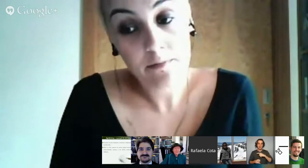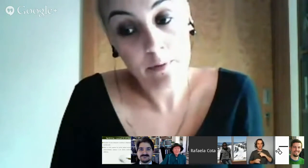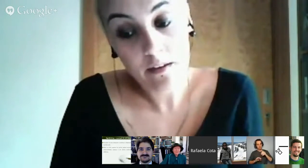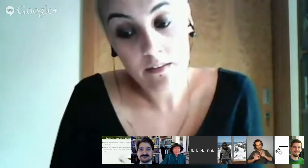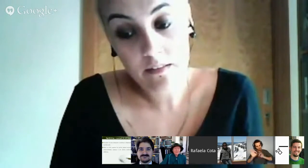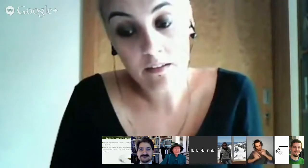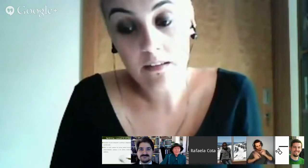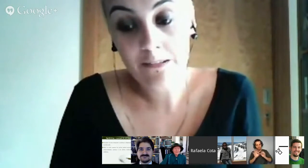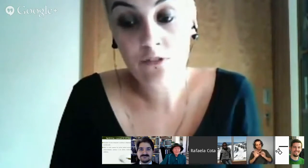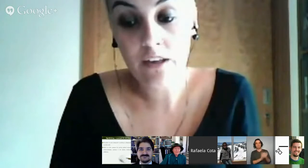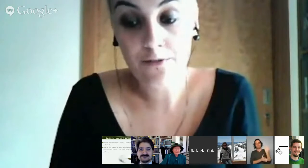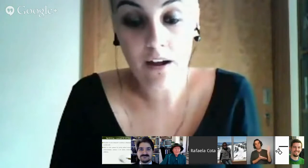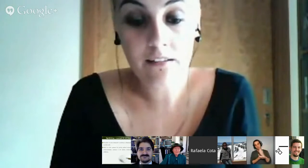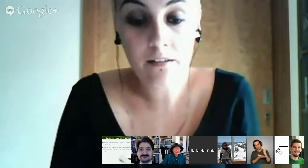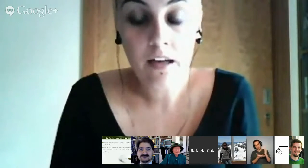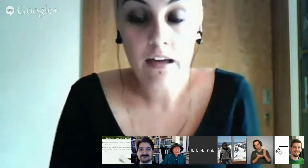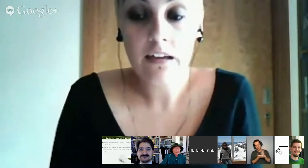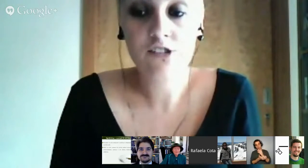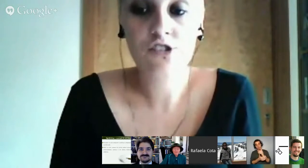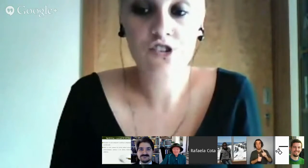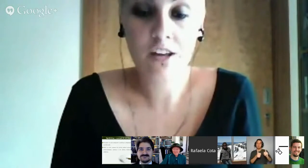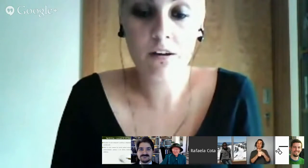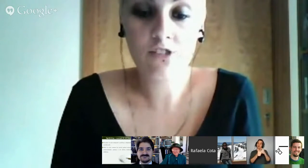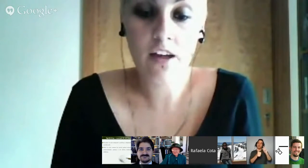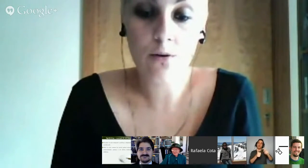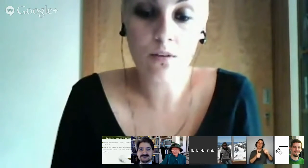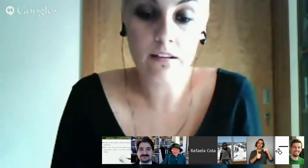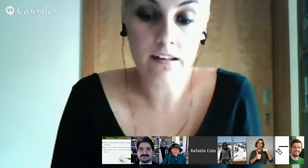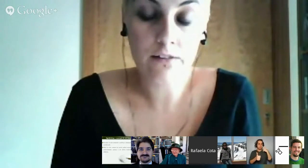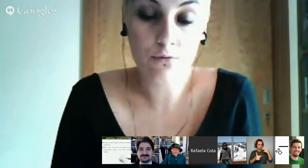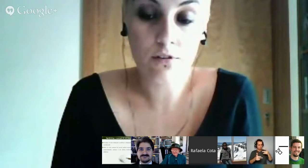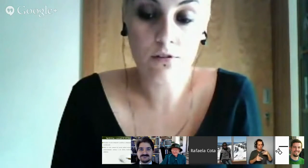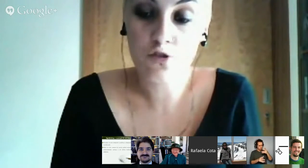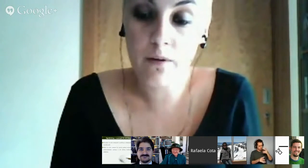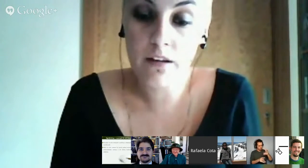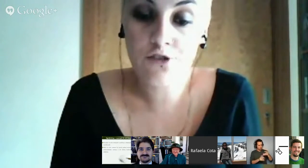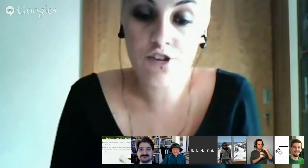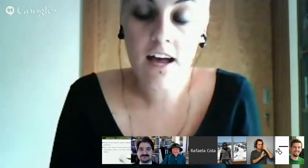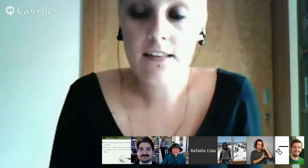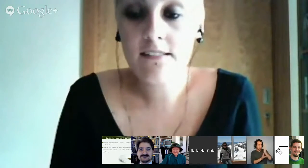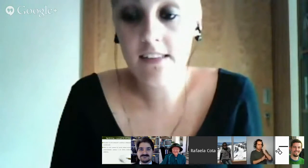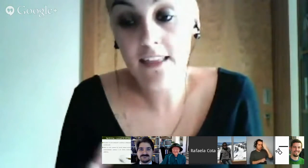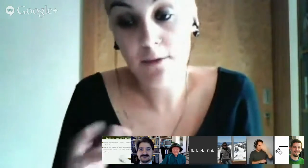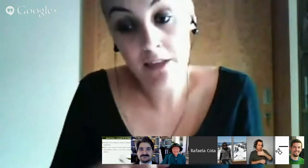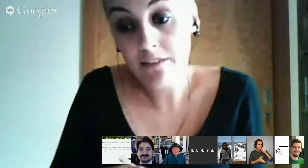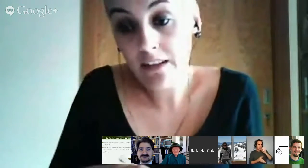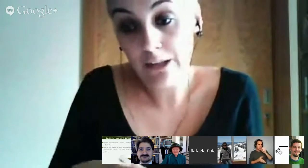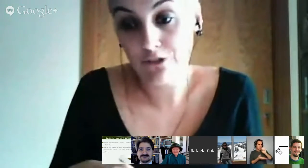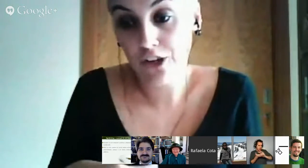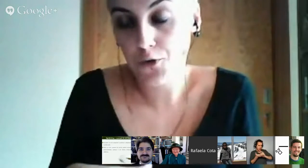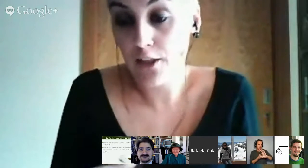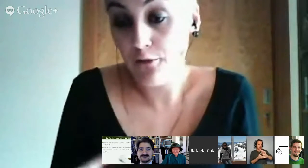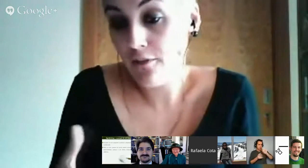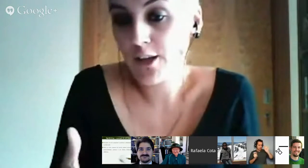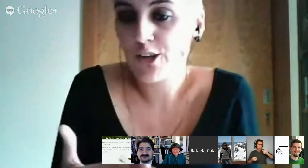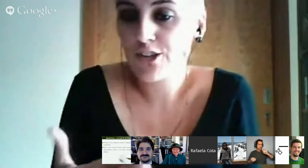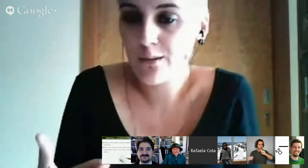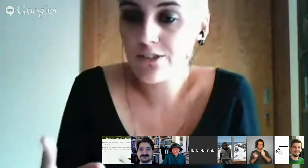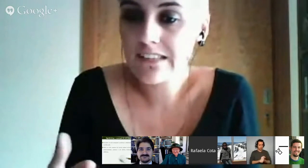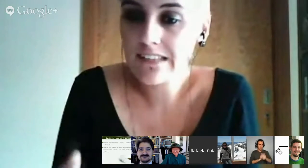perceber se o signwriting, este sistema que já é utilizado noutros países, se é adaptável à língua gestual. É um facto que nós sabemos que